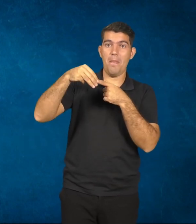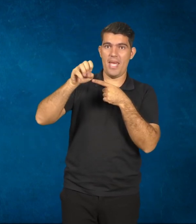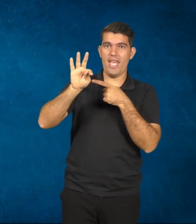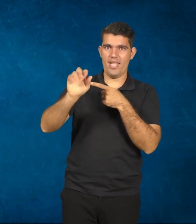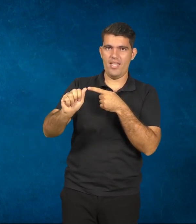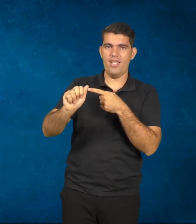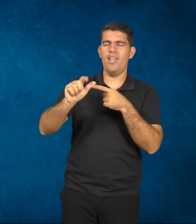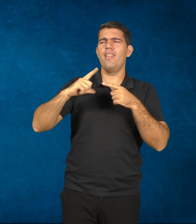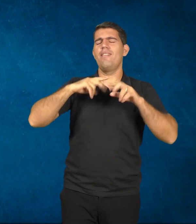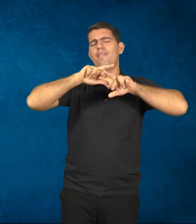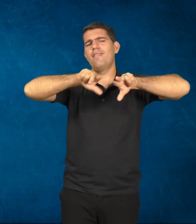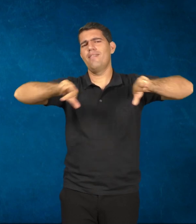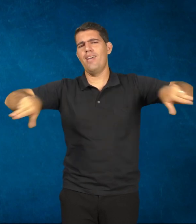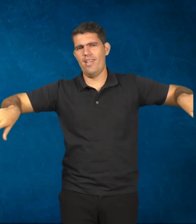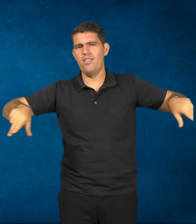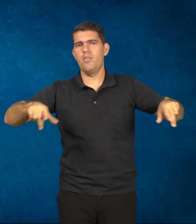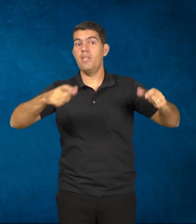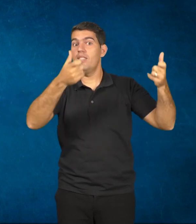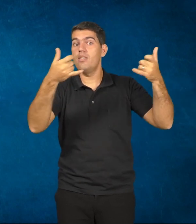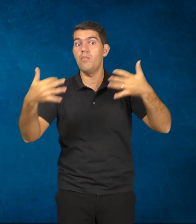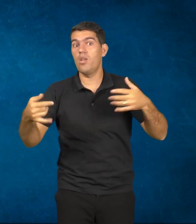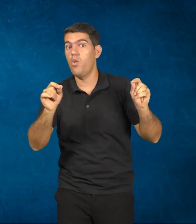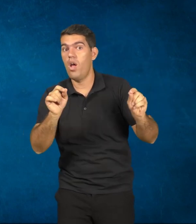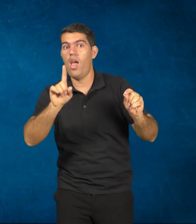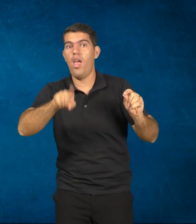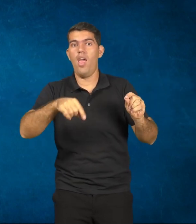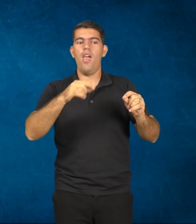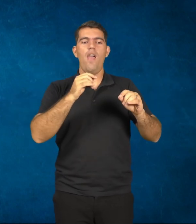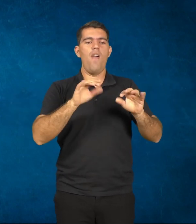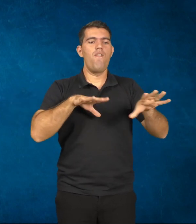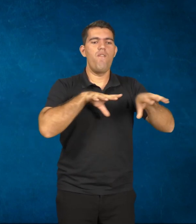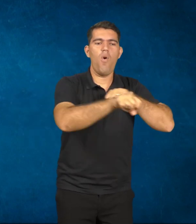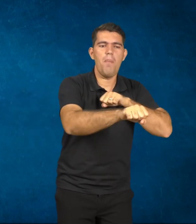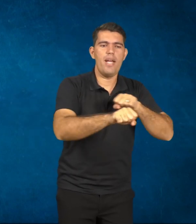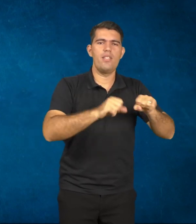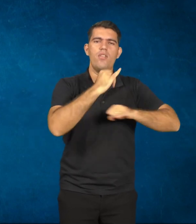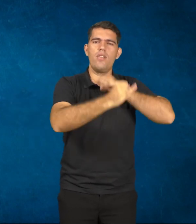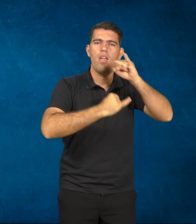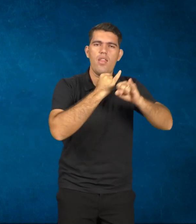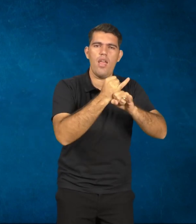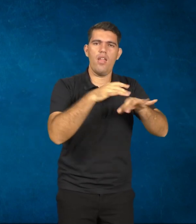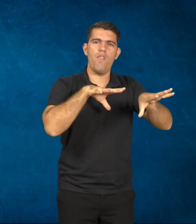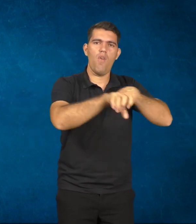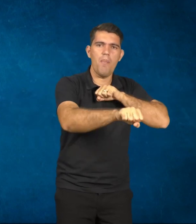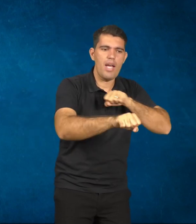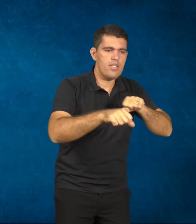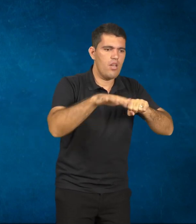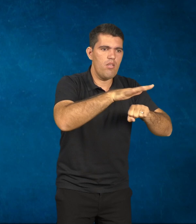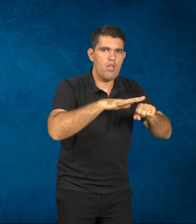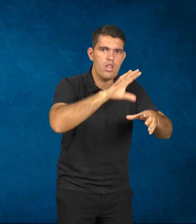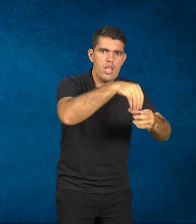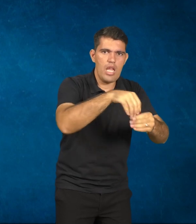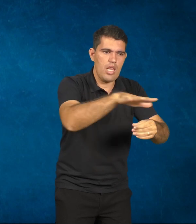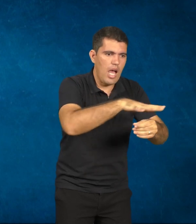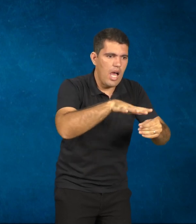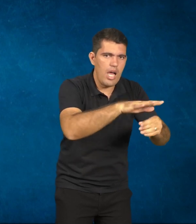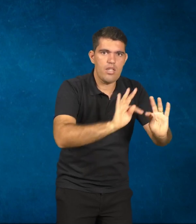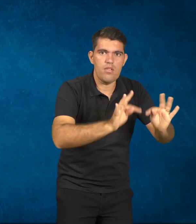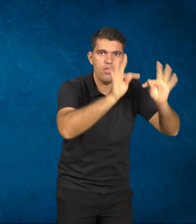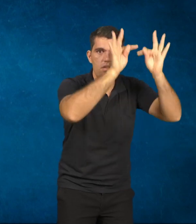diversos pontos a formação em internet, formação em tecnologia. Nós temos essas metas, essas metas precisam ser